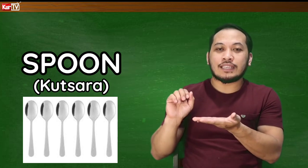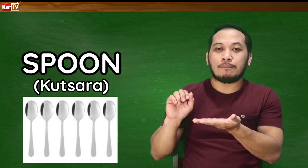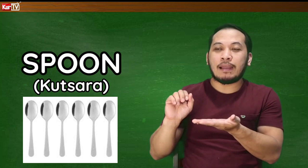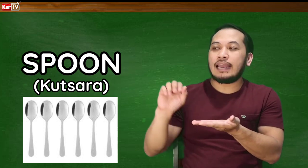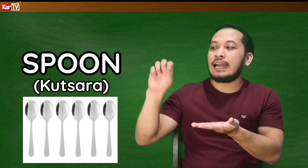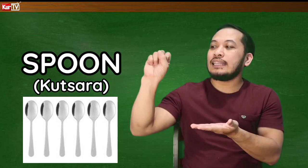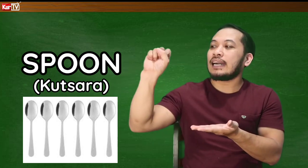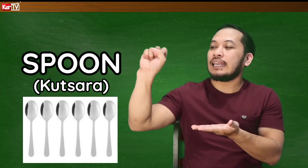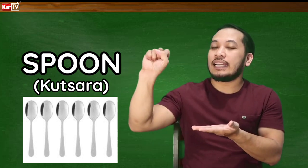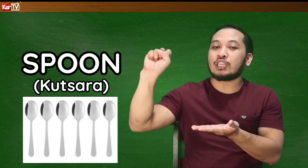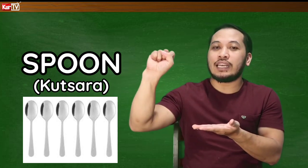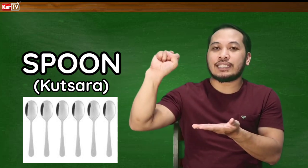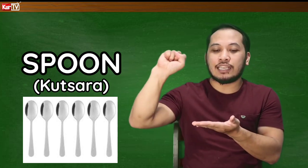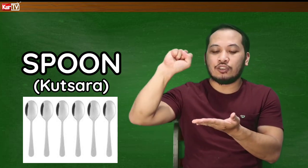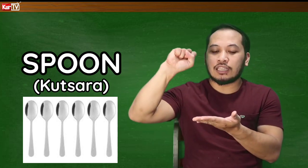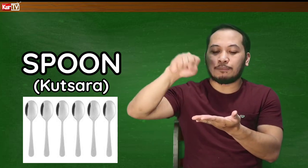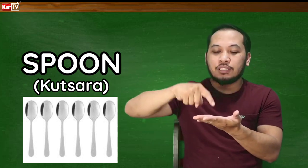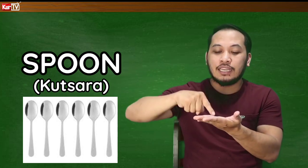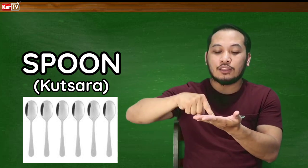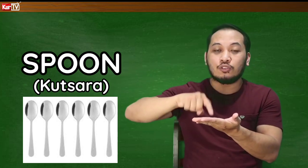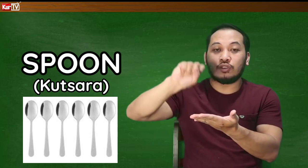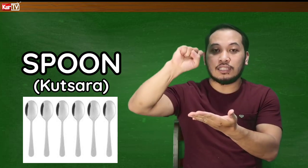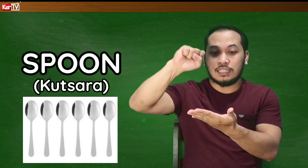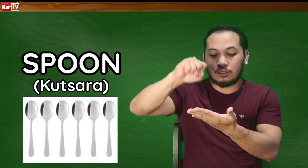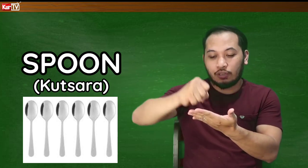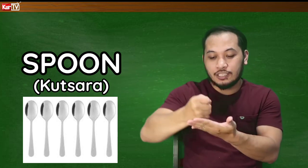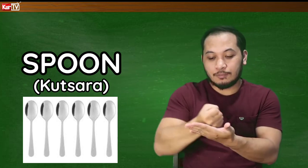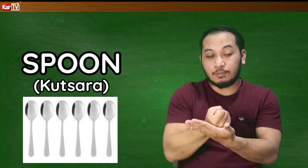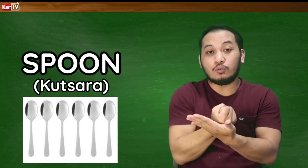isang palad, naka-letter S kayo, tapos, iganto nyo lang dito, spoon.